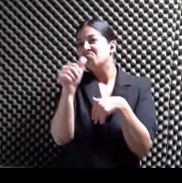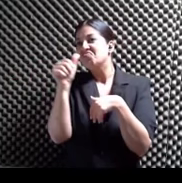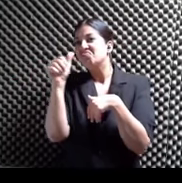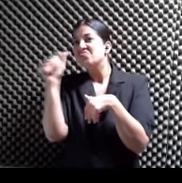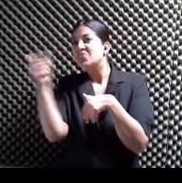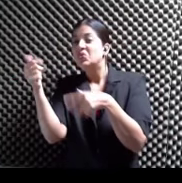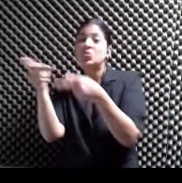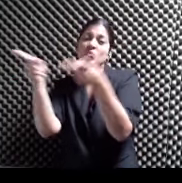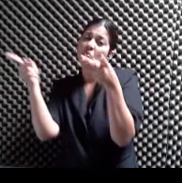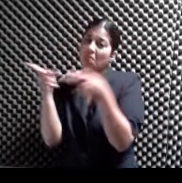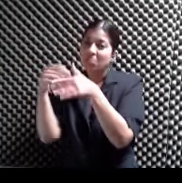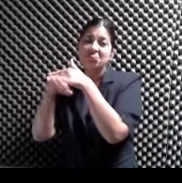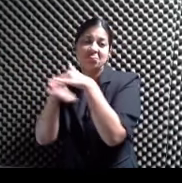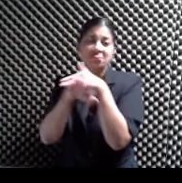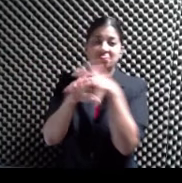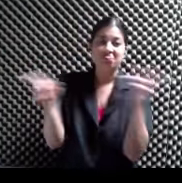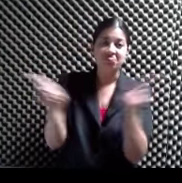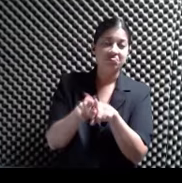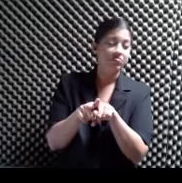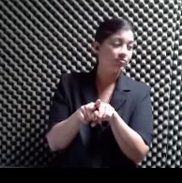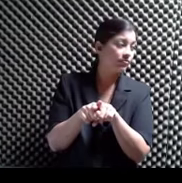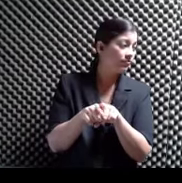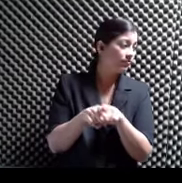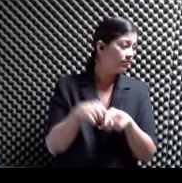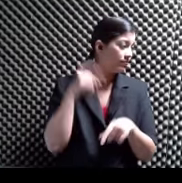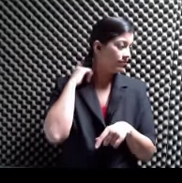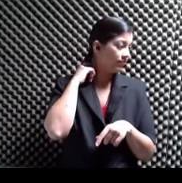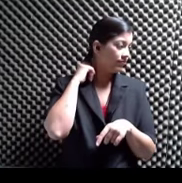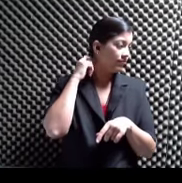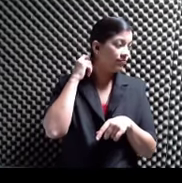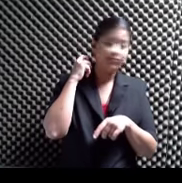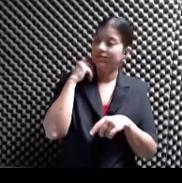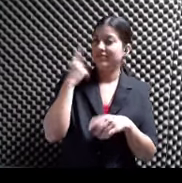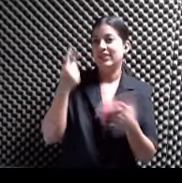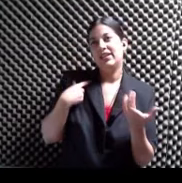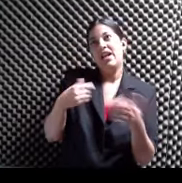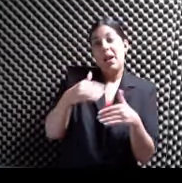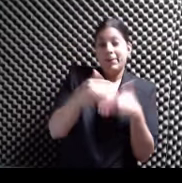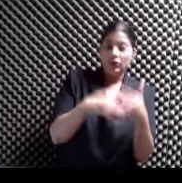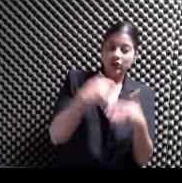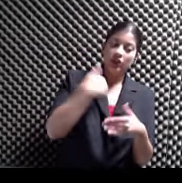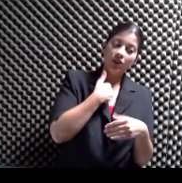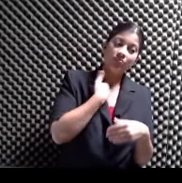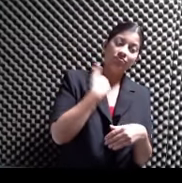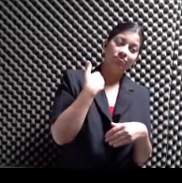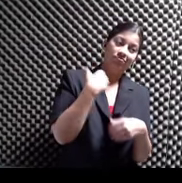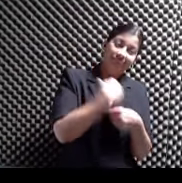Sí, sí También pues uno se libera Un poco del proceso De hacer y vender el libro Lo cual es bien De distribuir